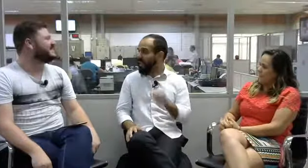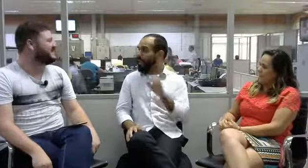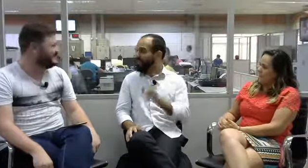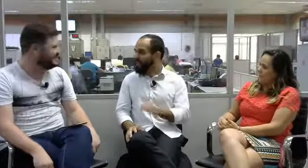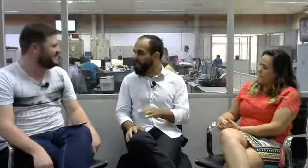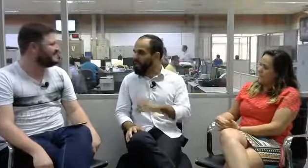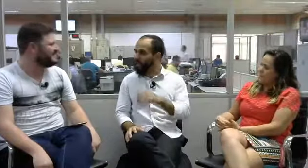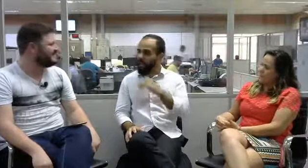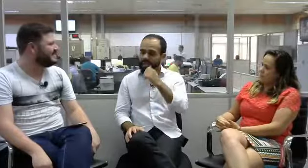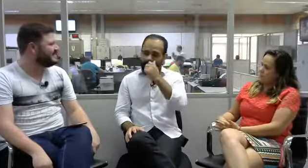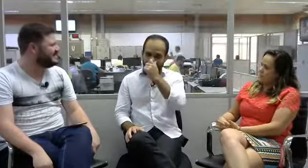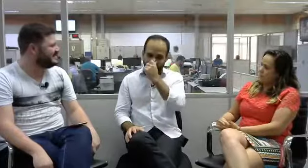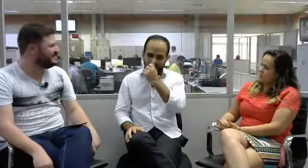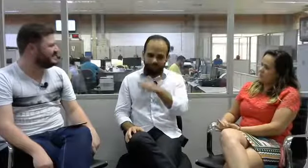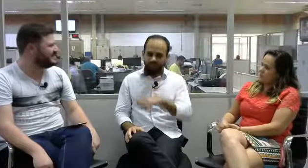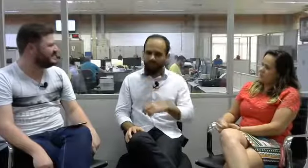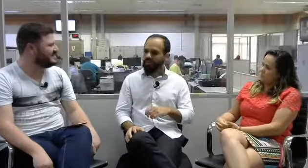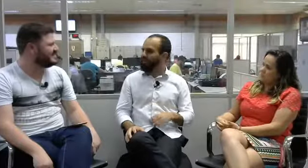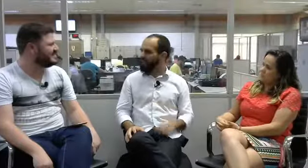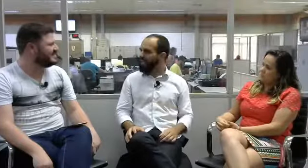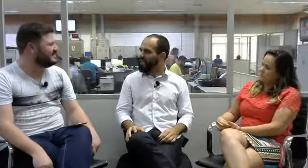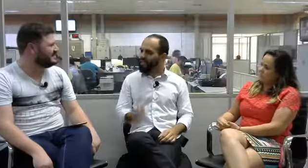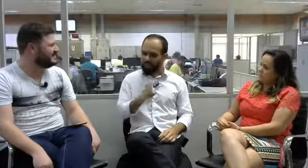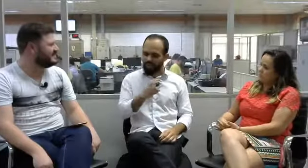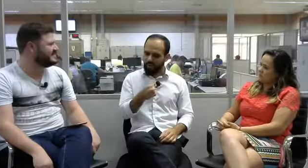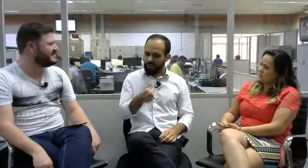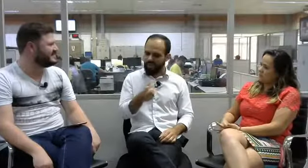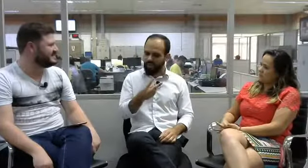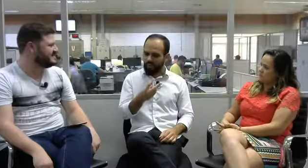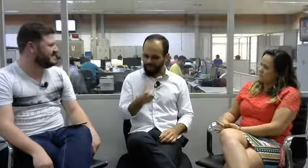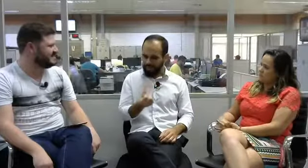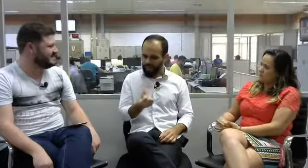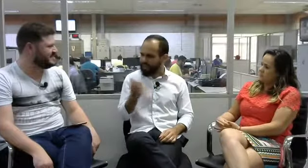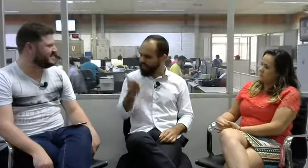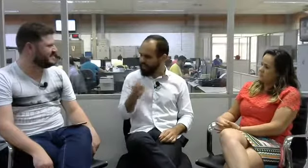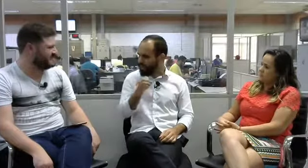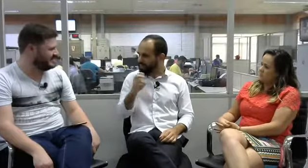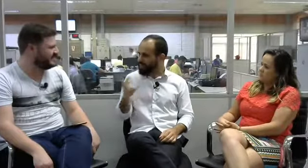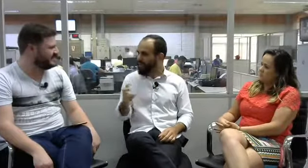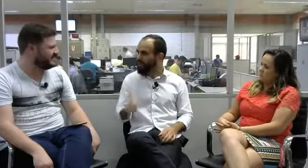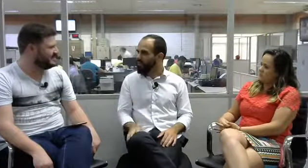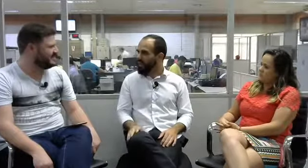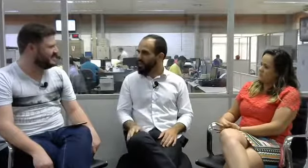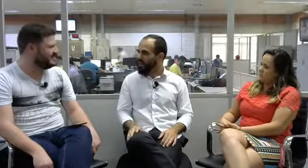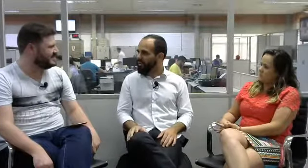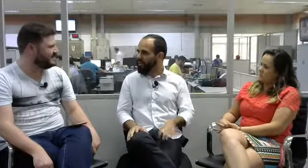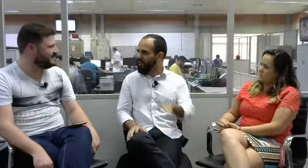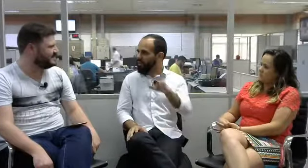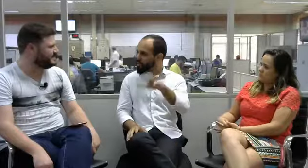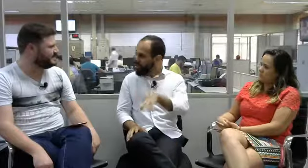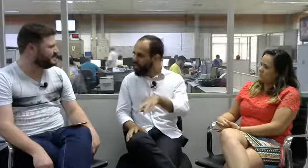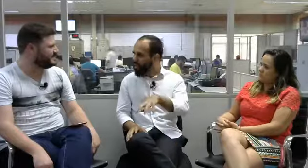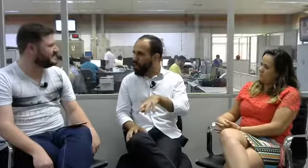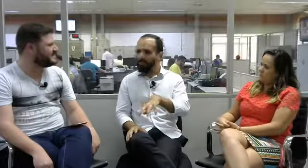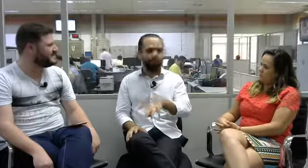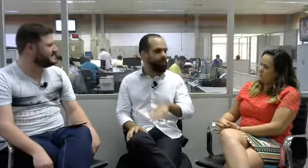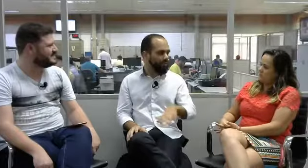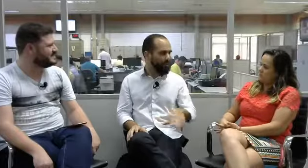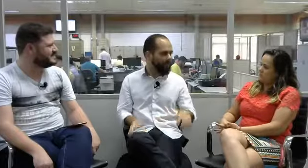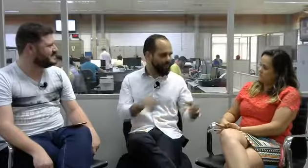como língua e em 2005 nós tivemos o decreto 5.626 de 2005, que regulamenta que todo local público de prestação